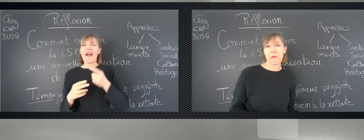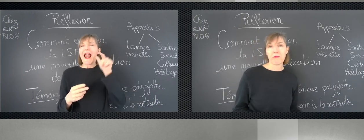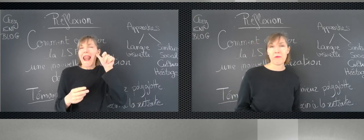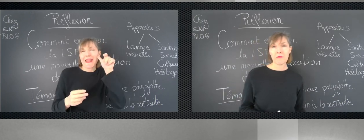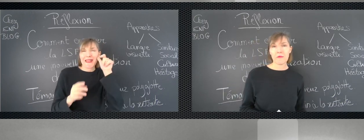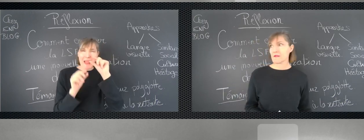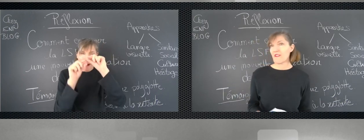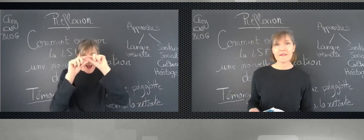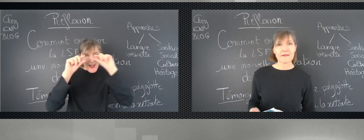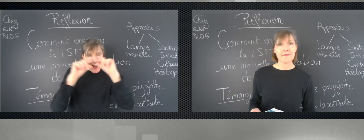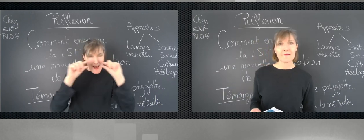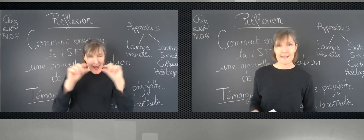Ça va vite.